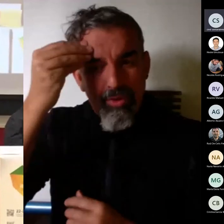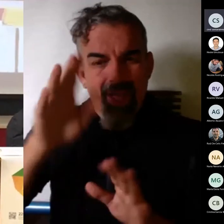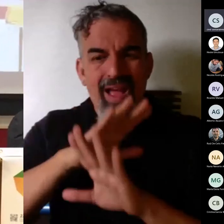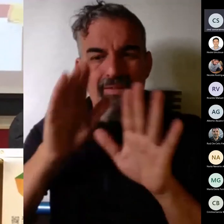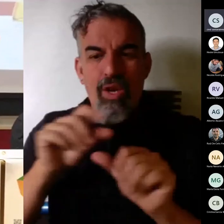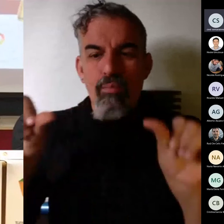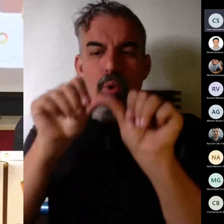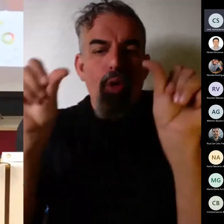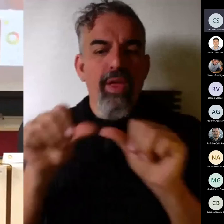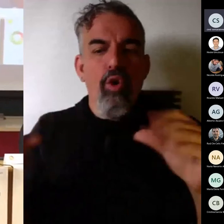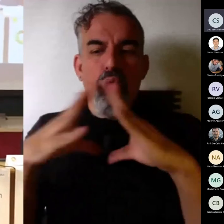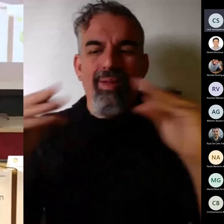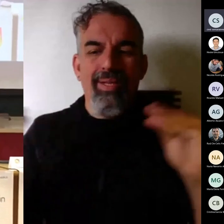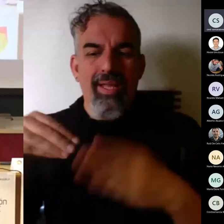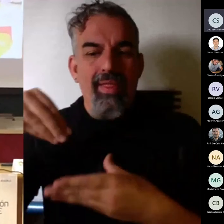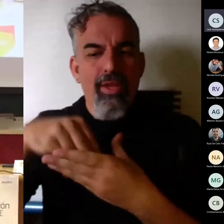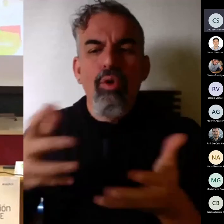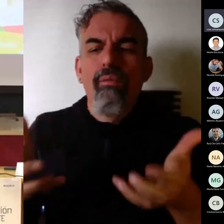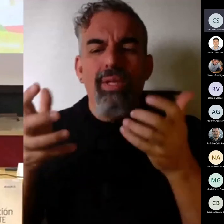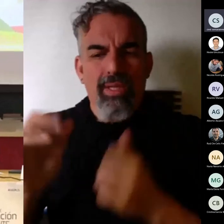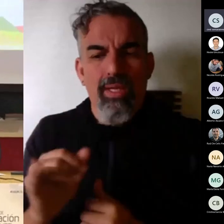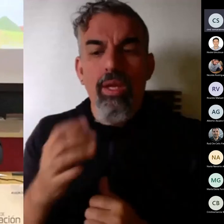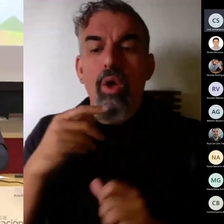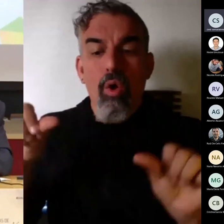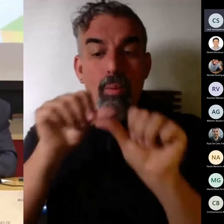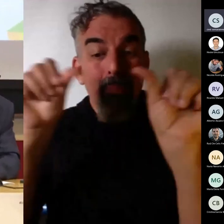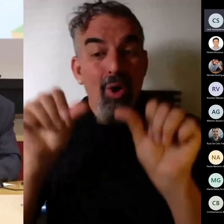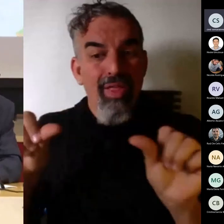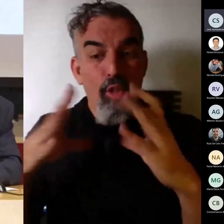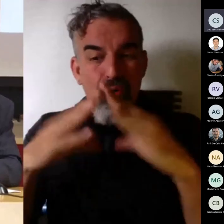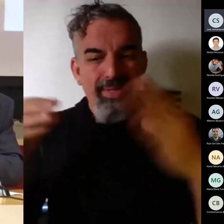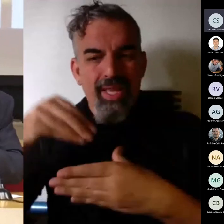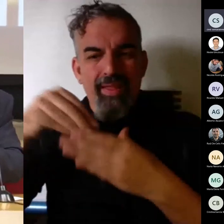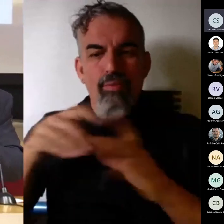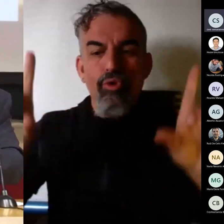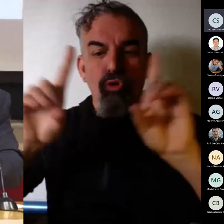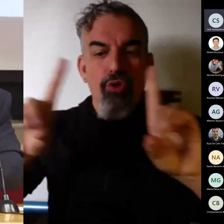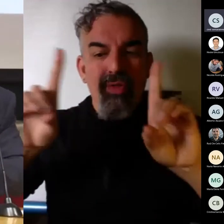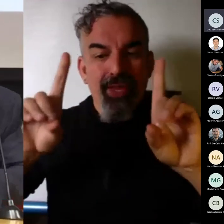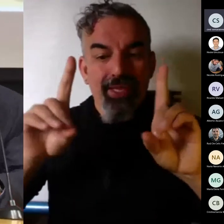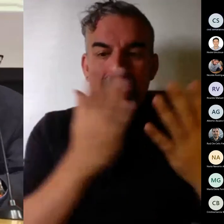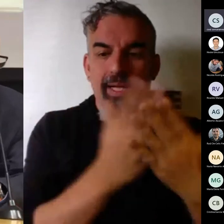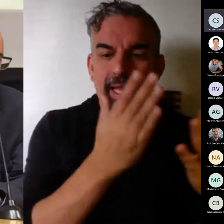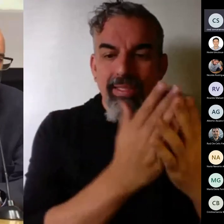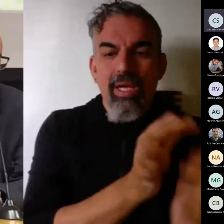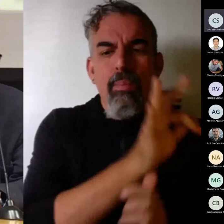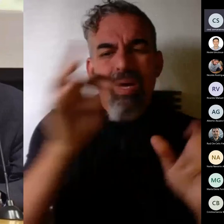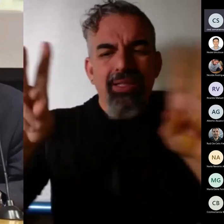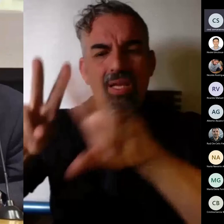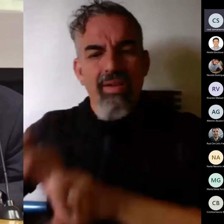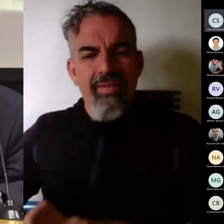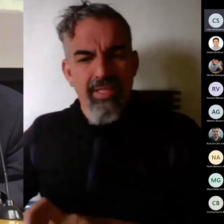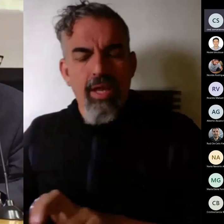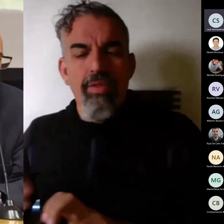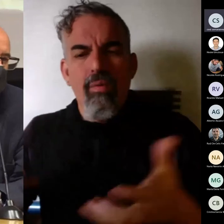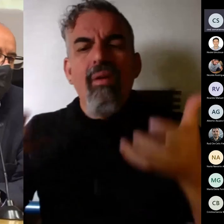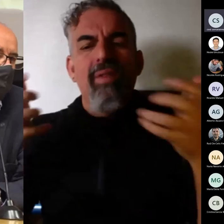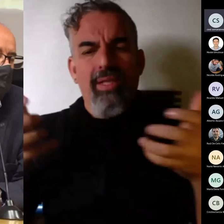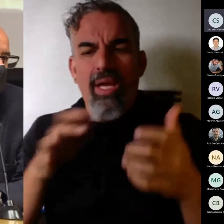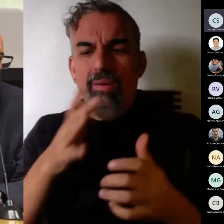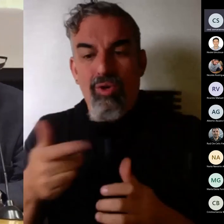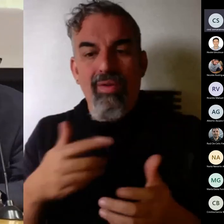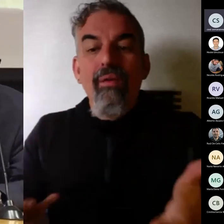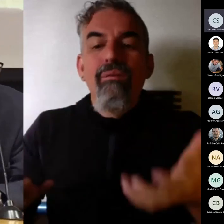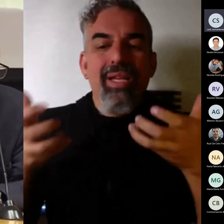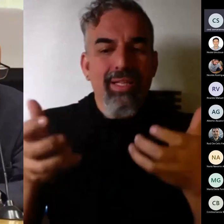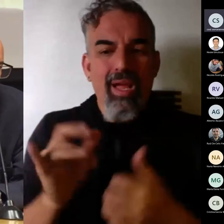modelo universitario en donde muchos docentes investigan y dan clase una ventaja porque no es lo mismo